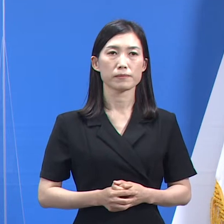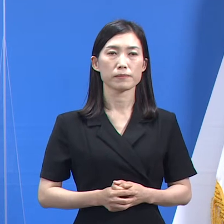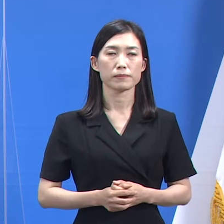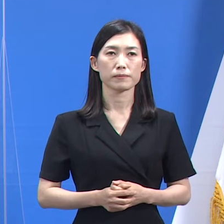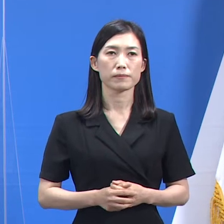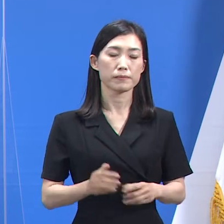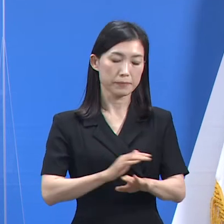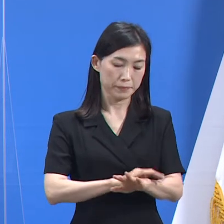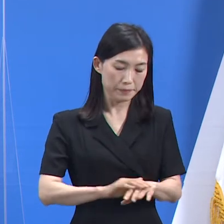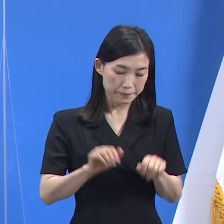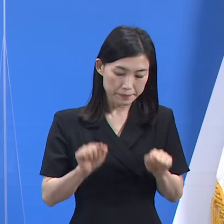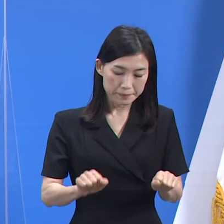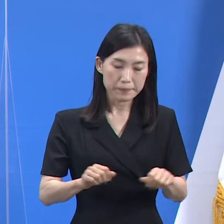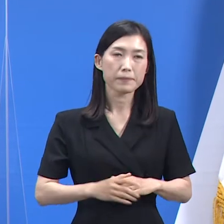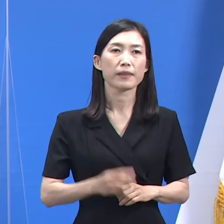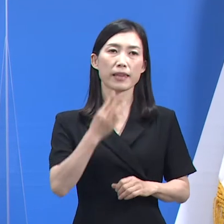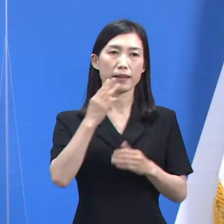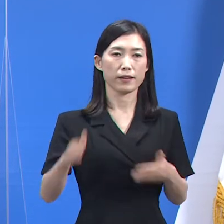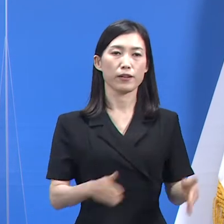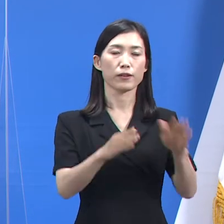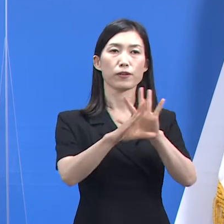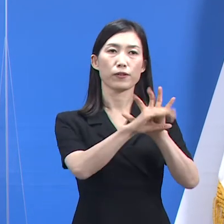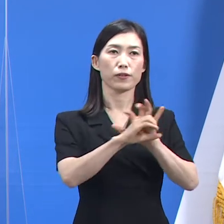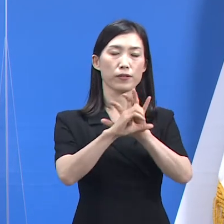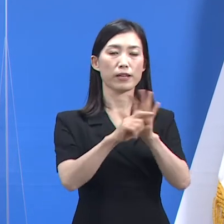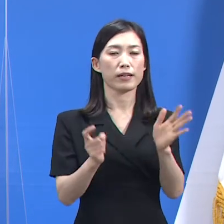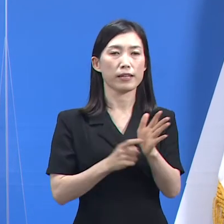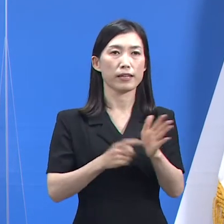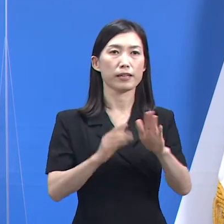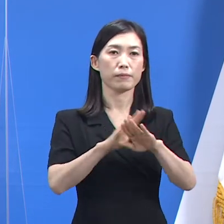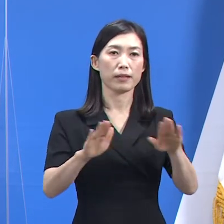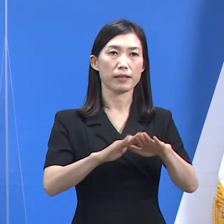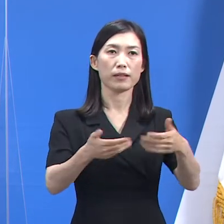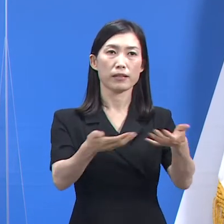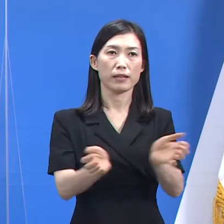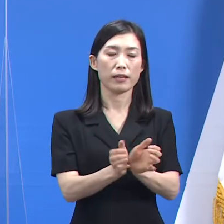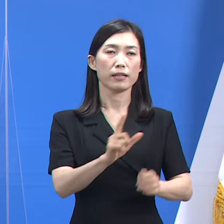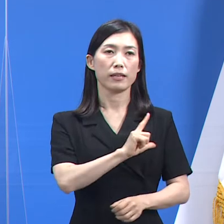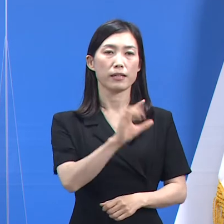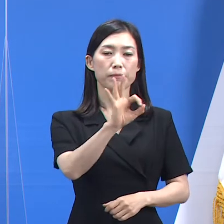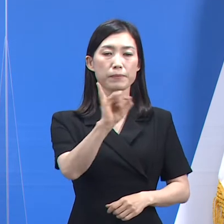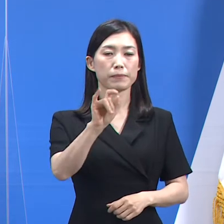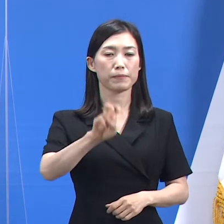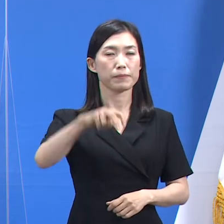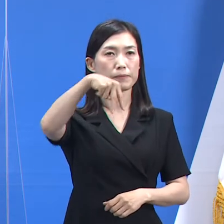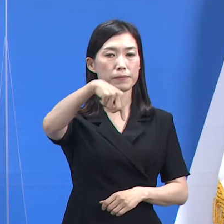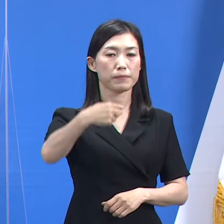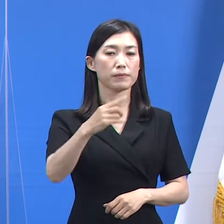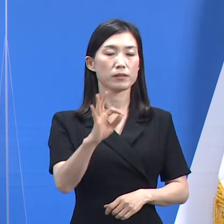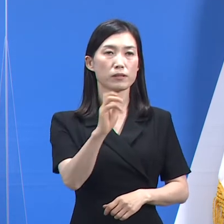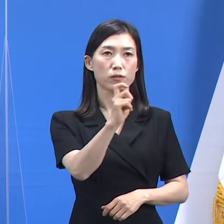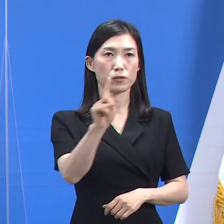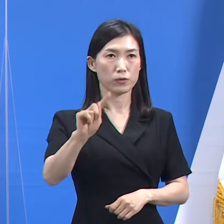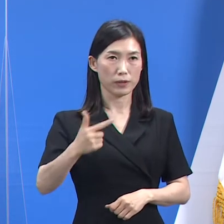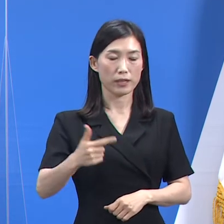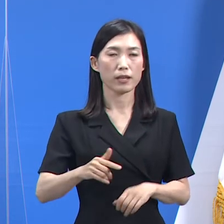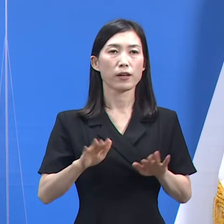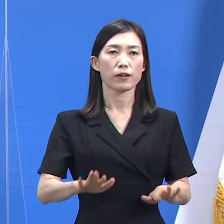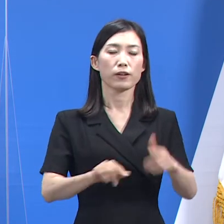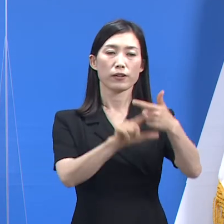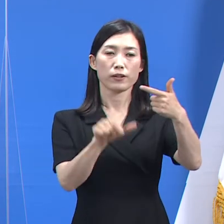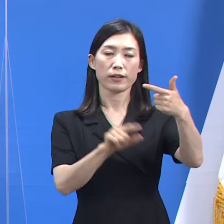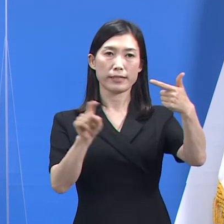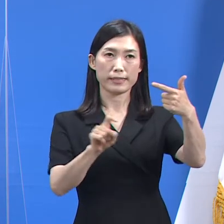안녕하십니까. 경기도 코로나19 긴급대응단 임승관입니다. 6월 10일 목요일 경기도